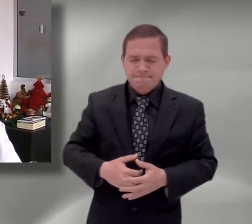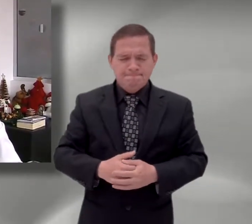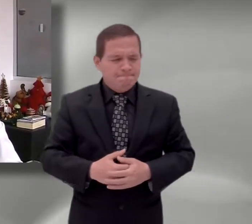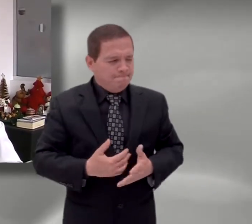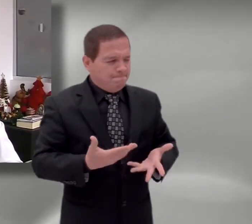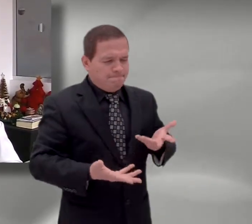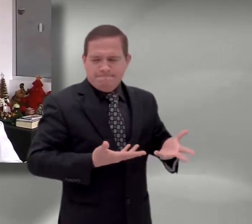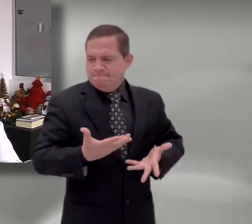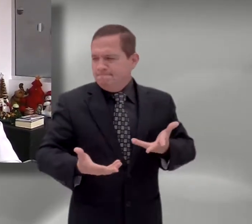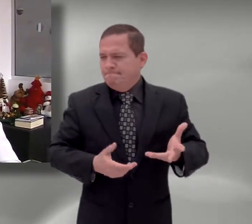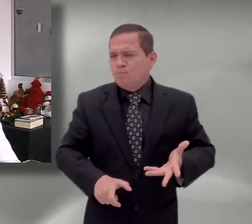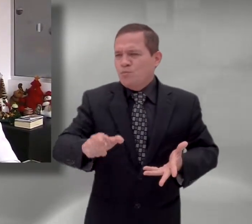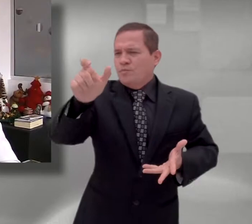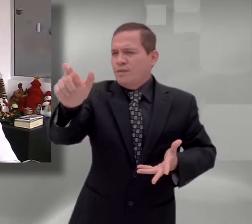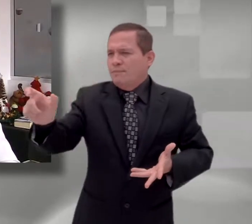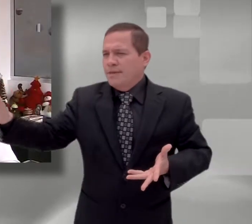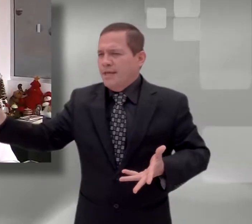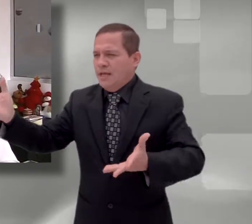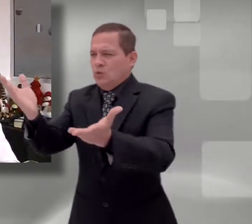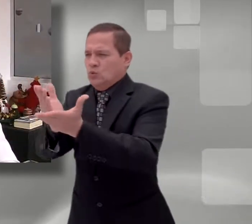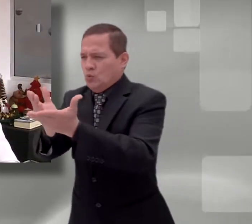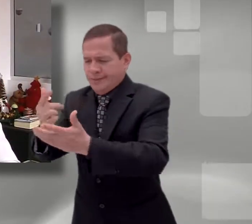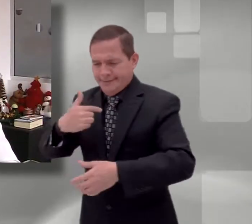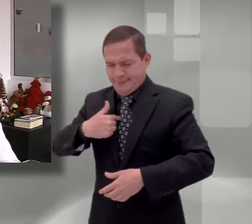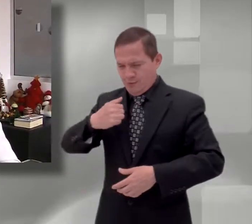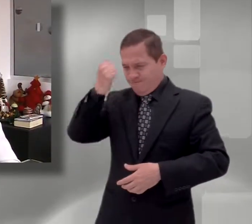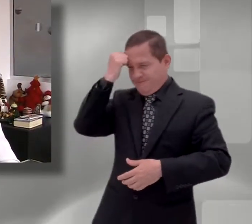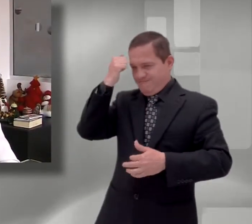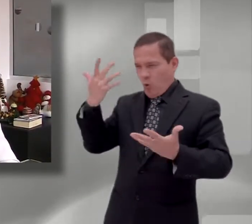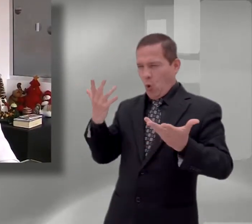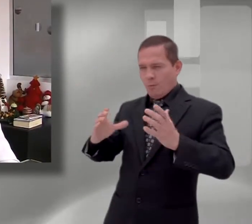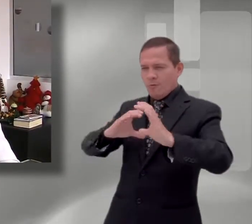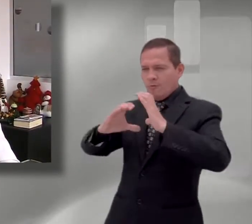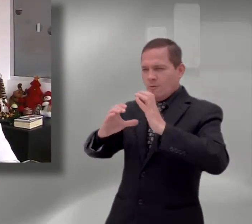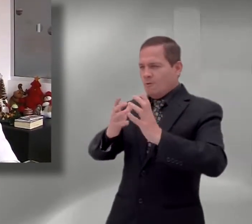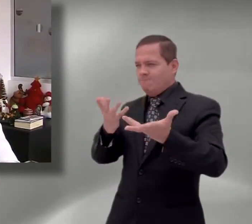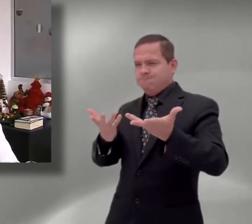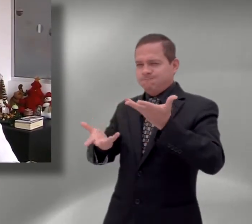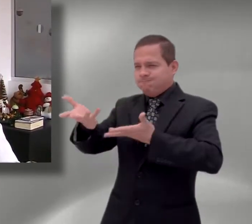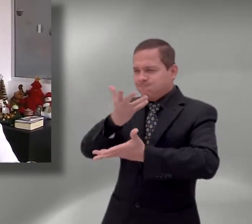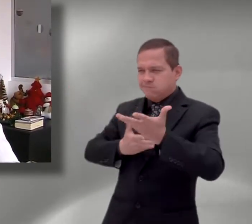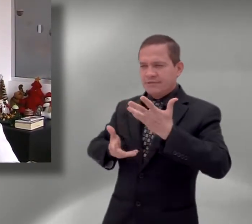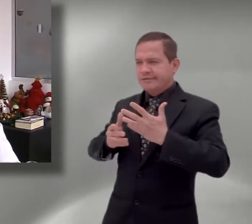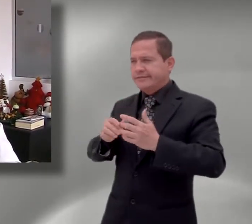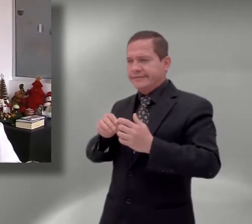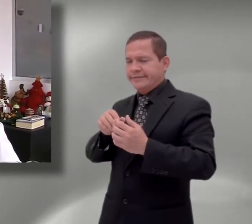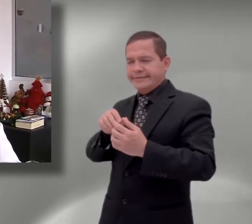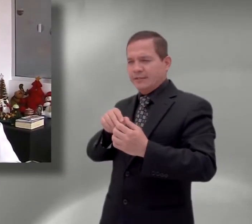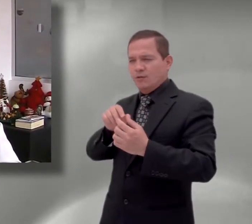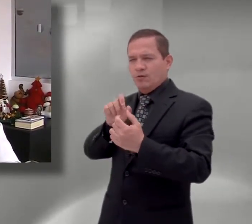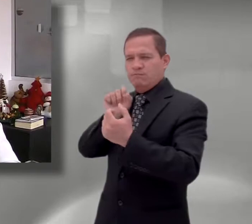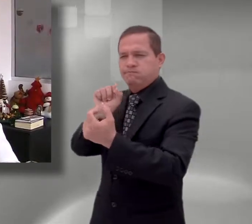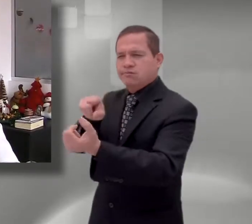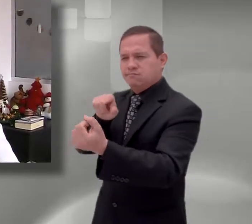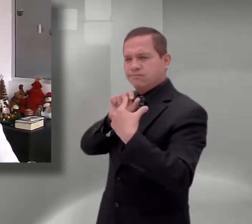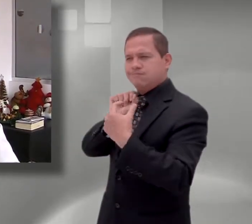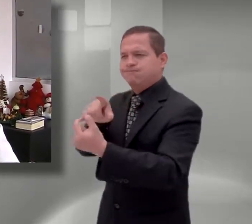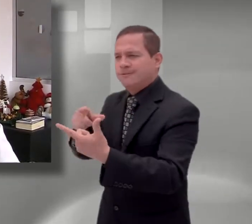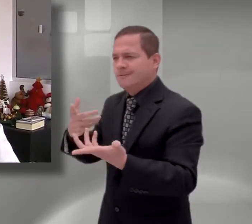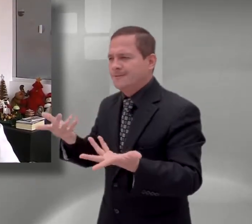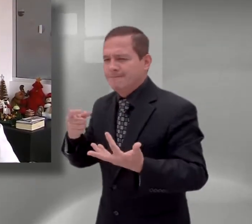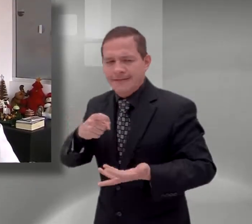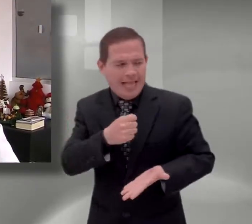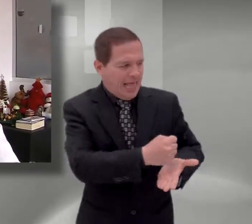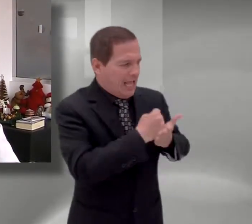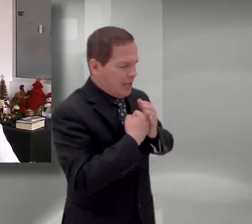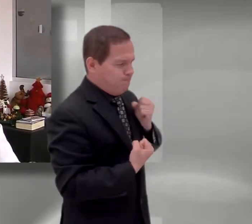de nuestros docentes y nosotros mismos nos enfrentamos a situaciones en las que sentimos que requerimos un